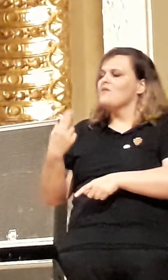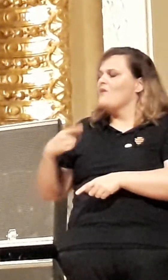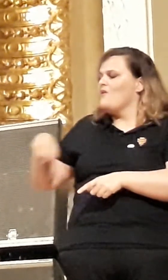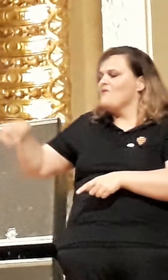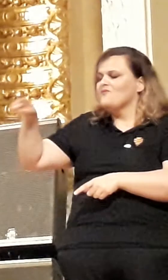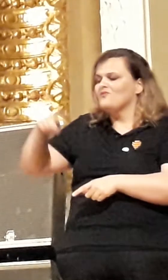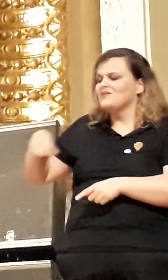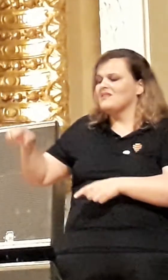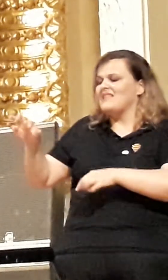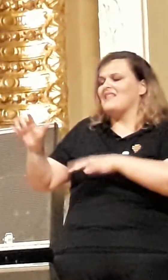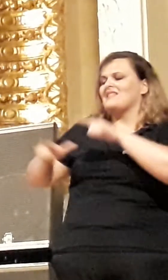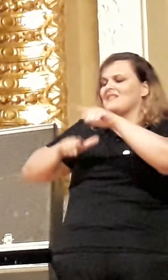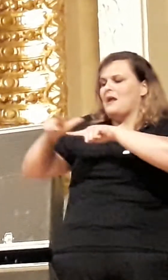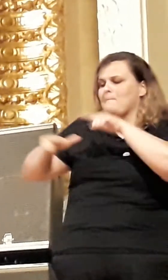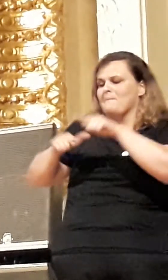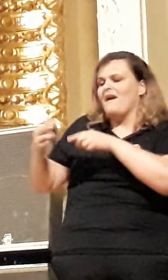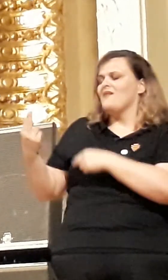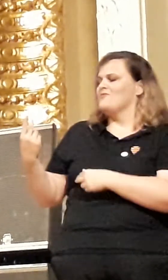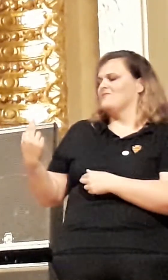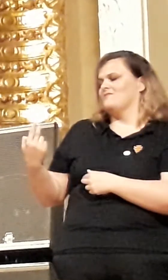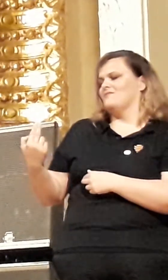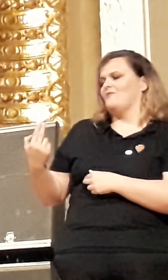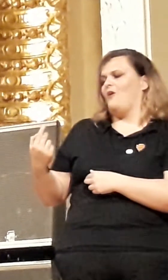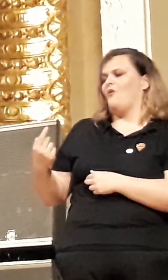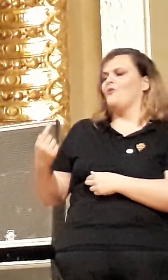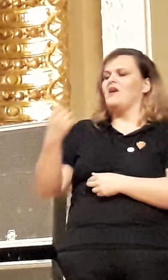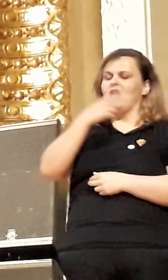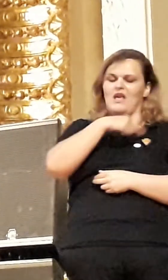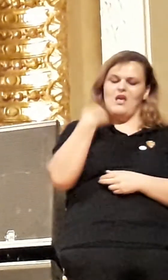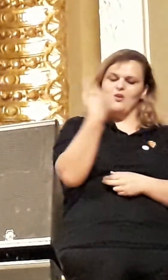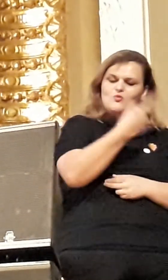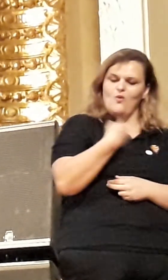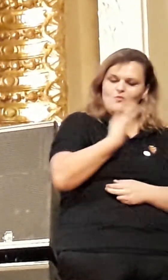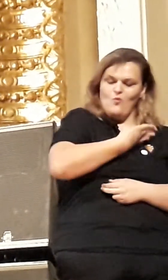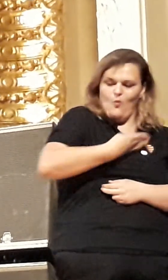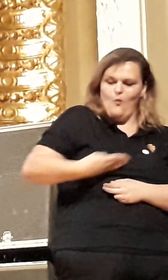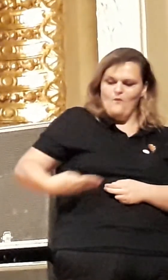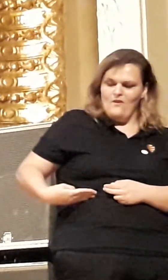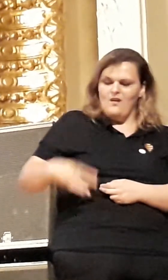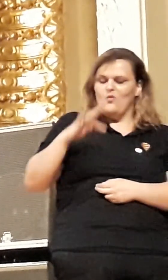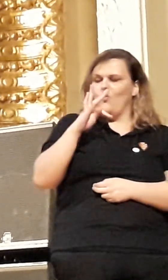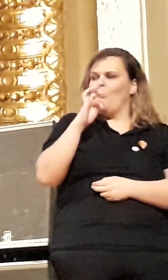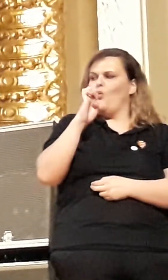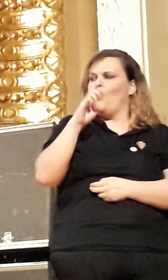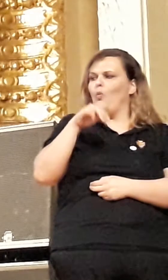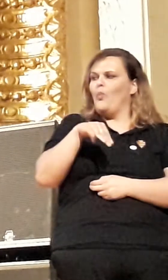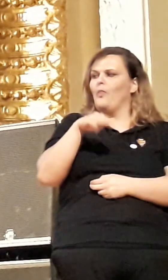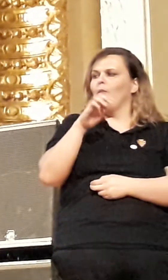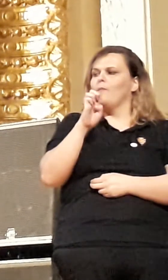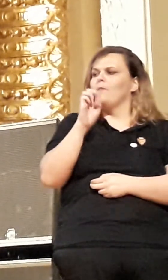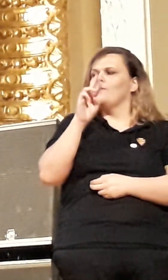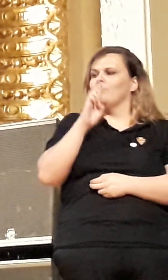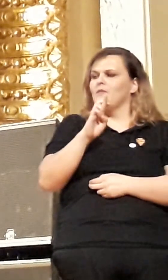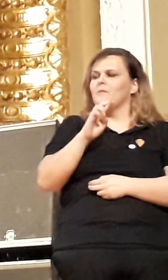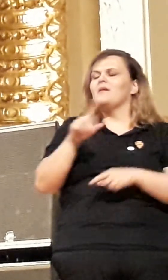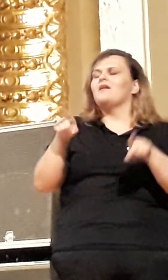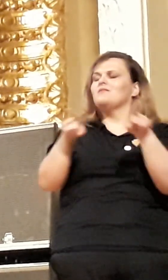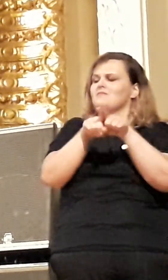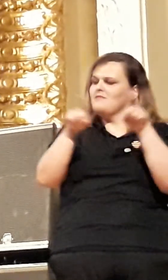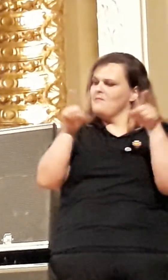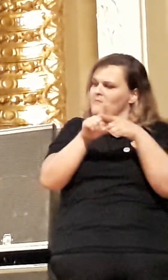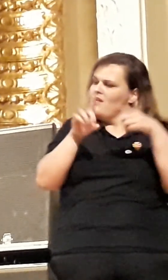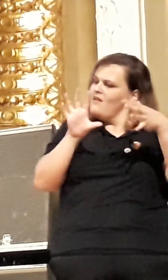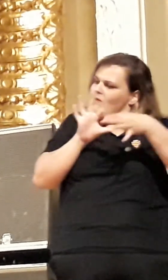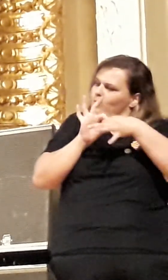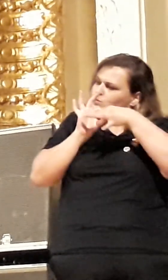federal, o governo que a tem, será parceiro para que a gente possa vencer os obstáculos e realmente começar